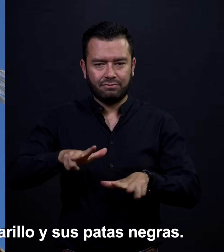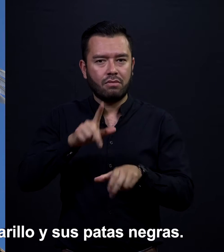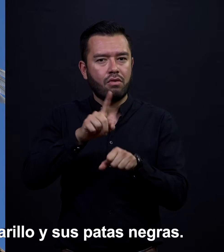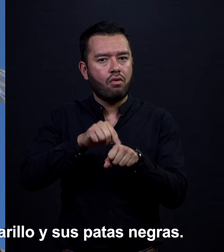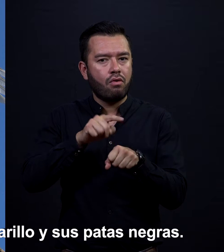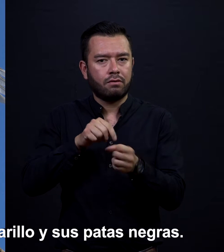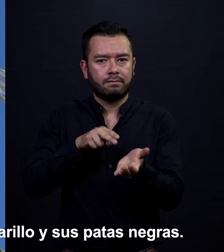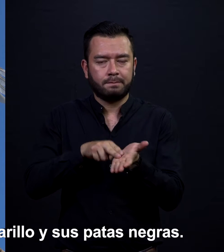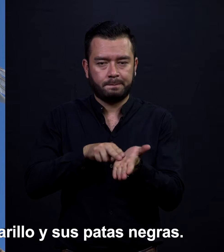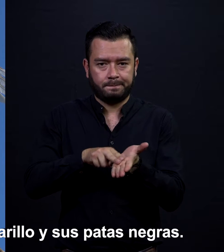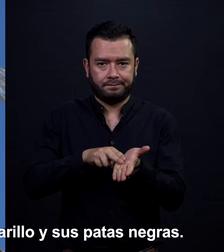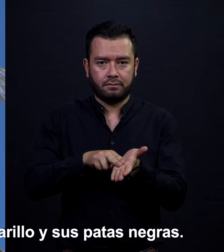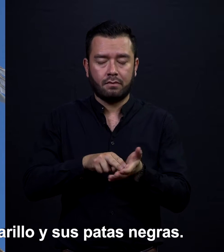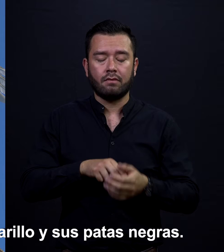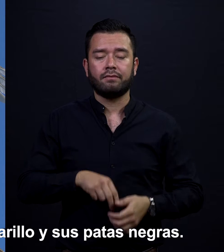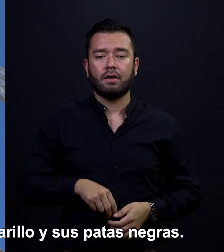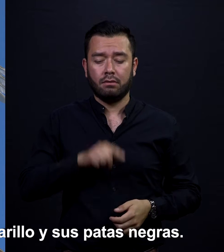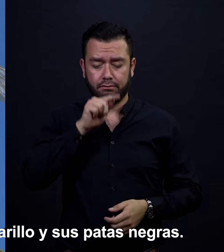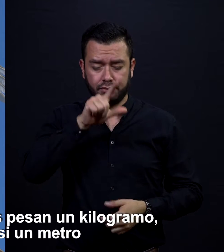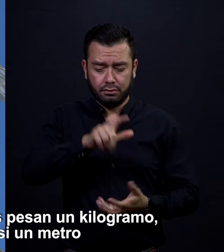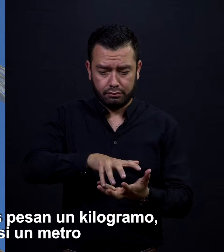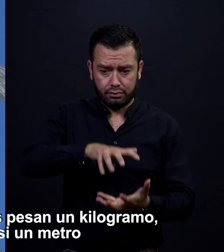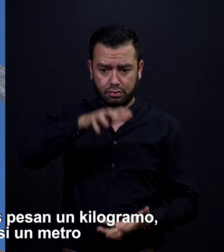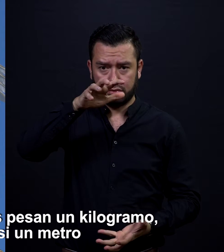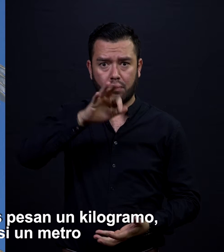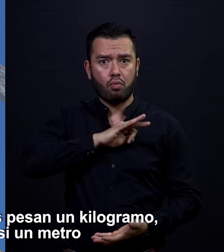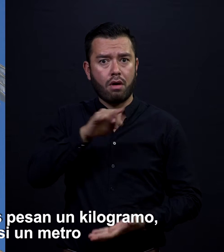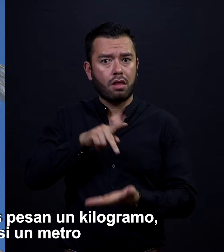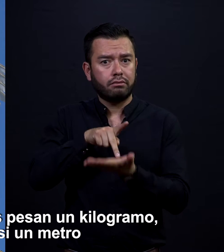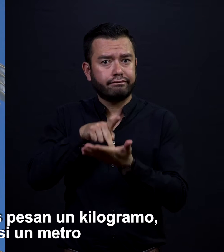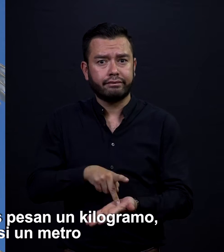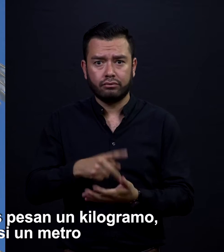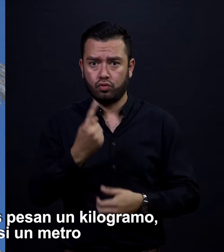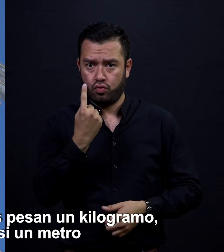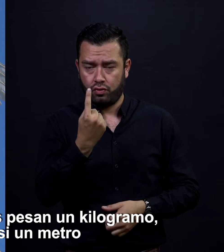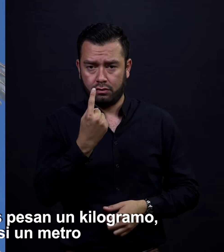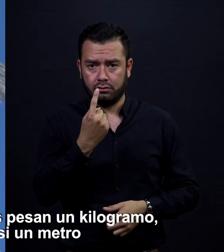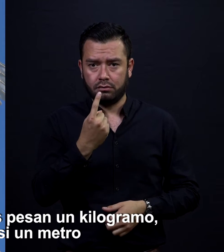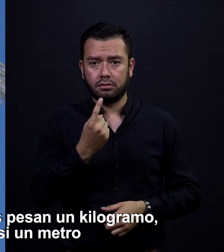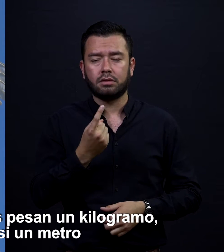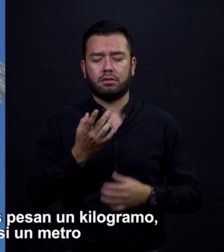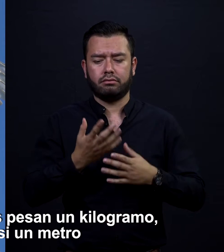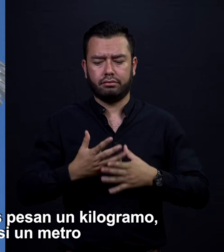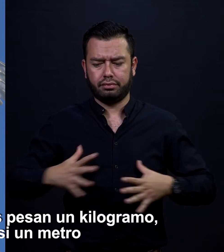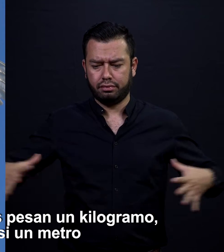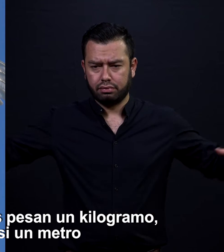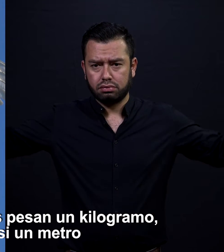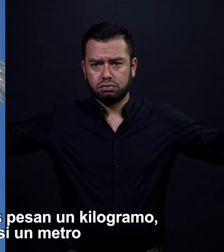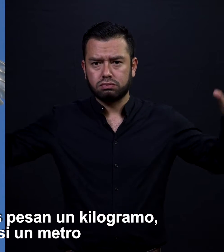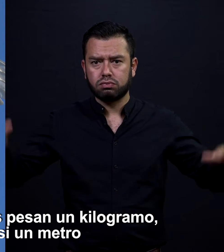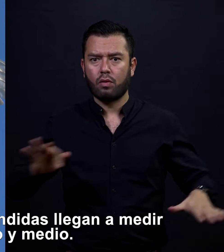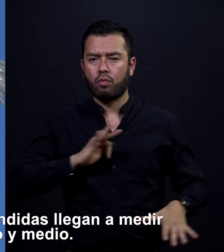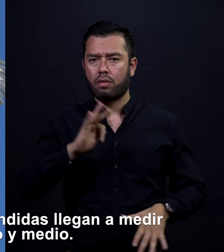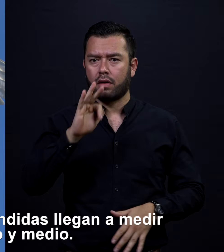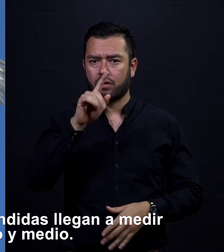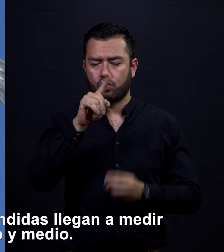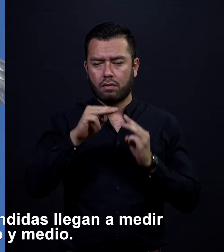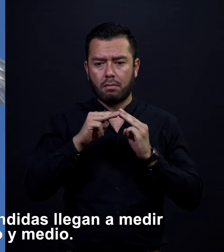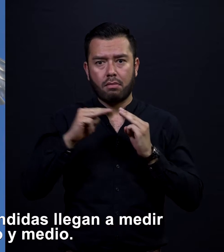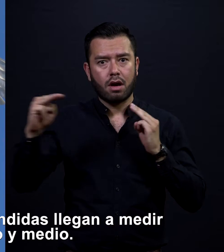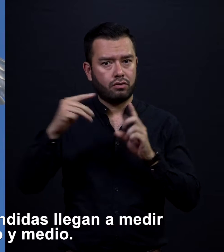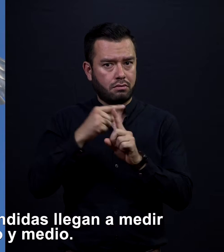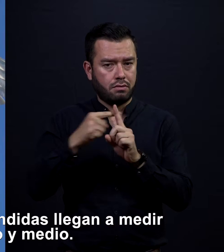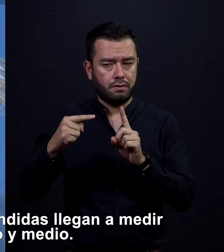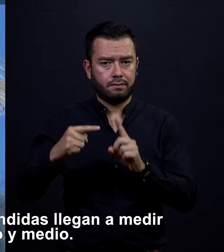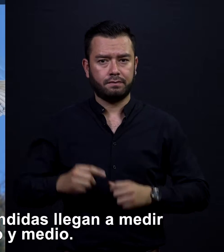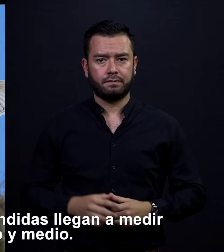y sus patas negras. Cuando son adultas pesan un kilogramo, miden casi un metro y con sus